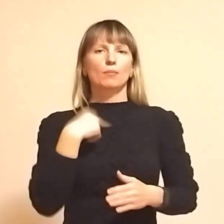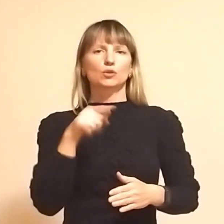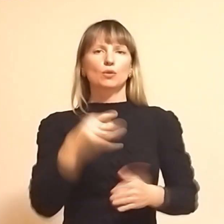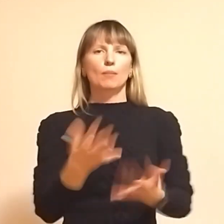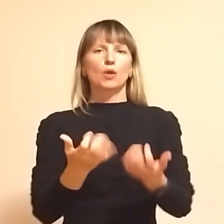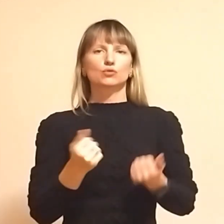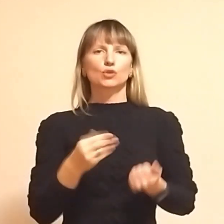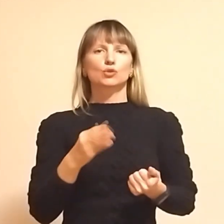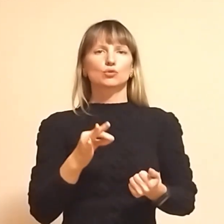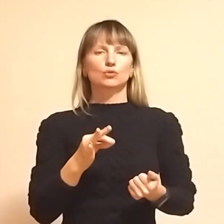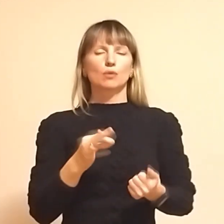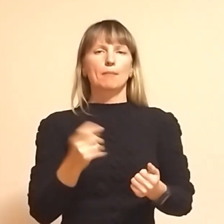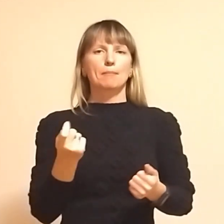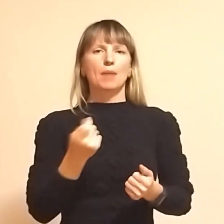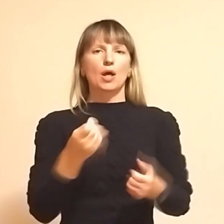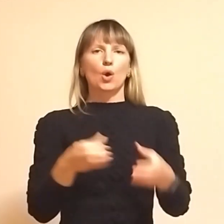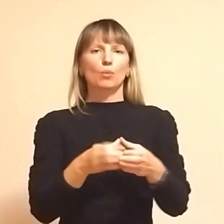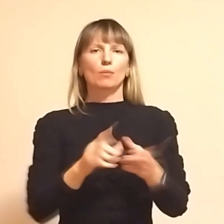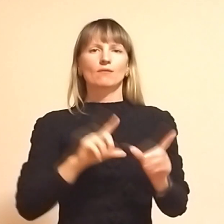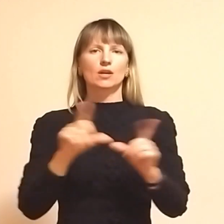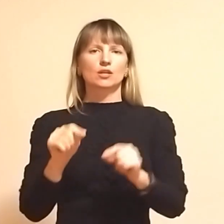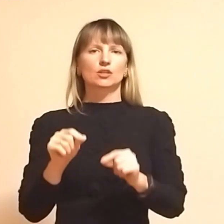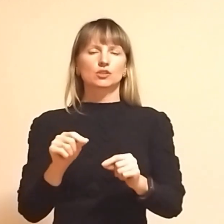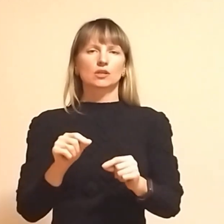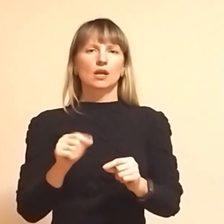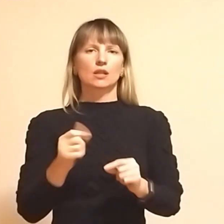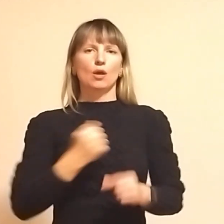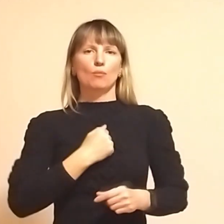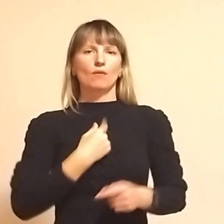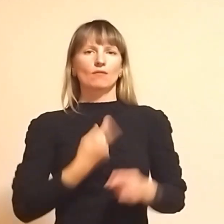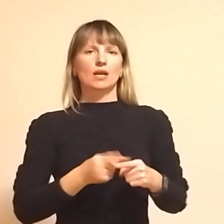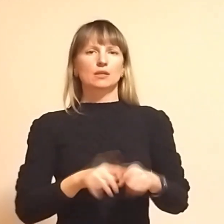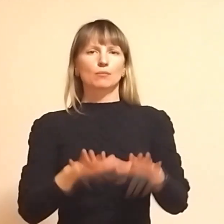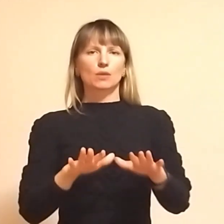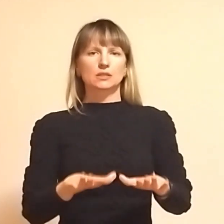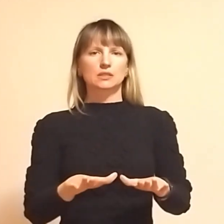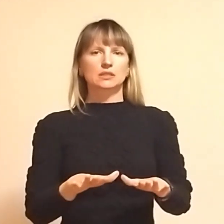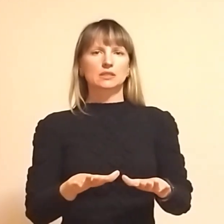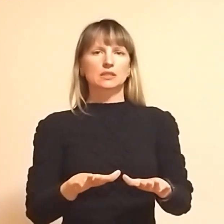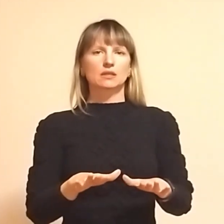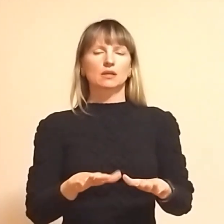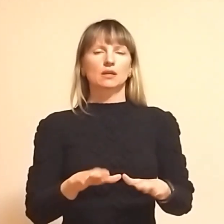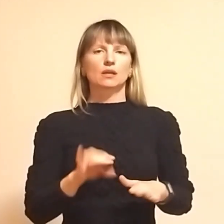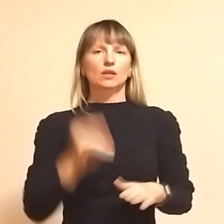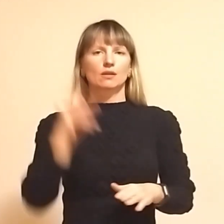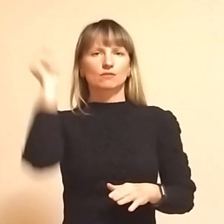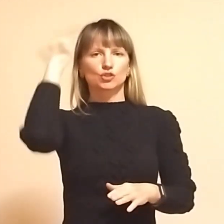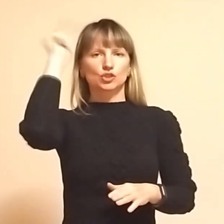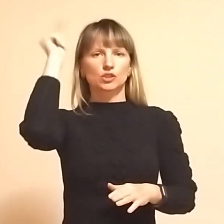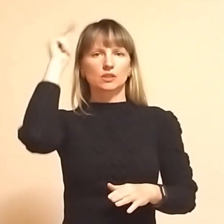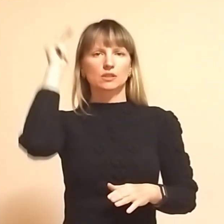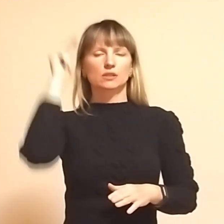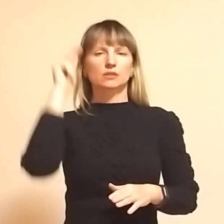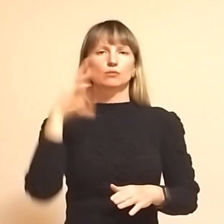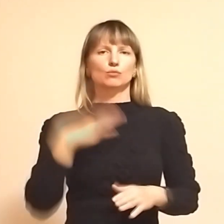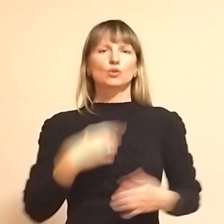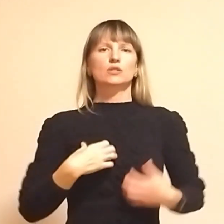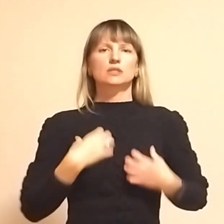отримали, то малими групами виїжджали на бойові, на ті позиції. І вчились. Було страшно,